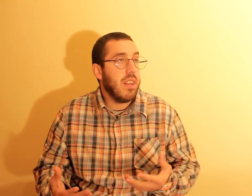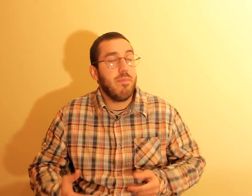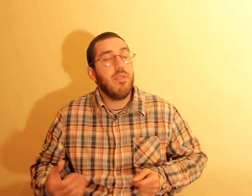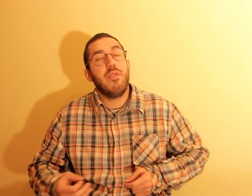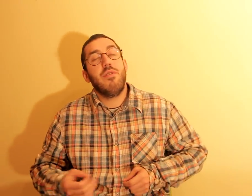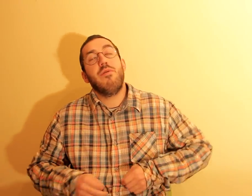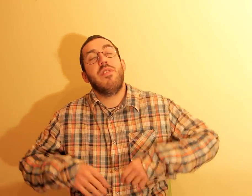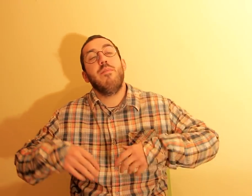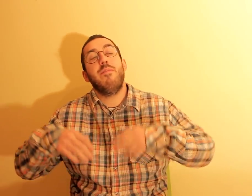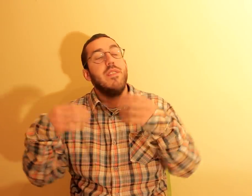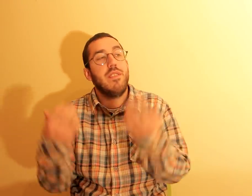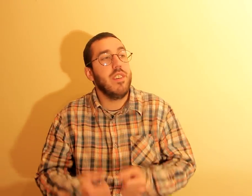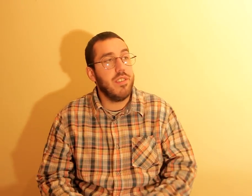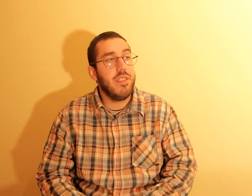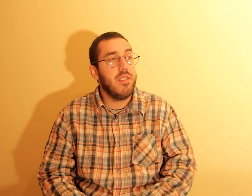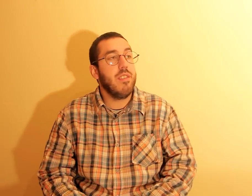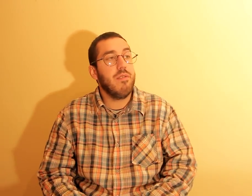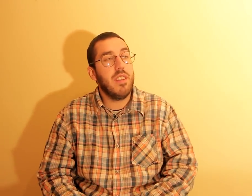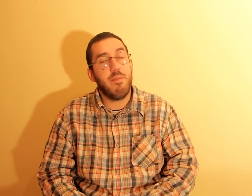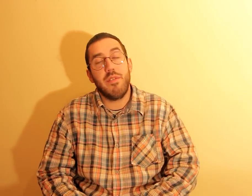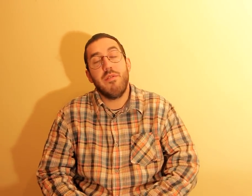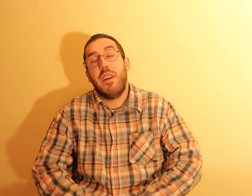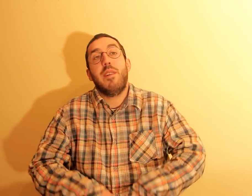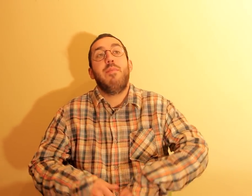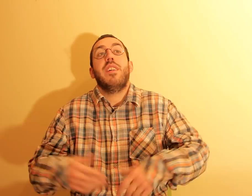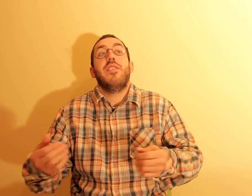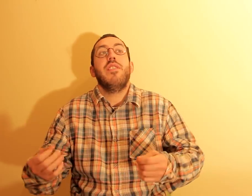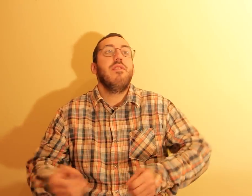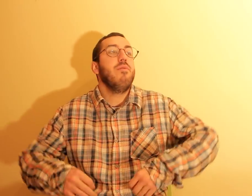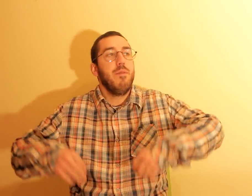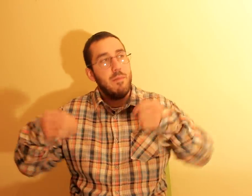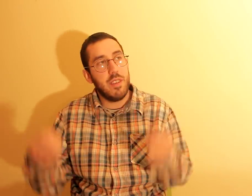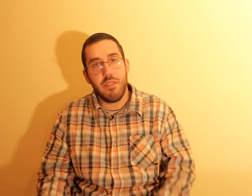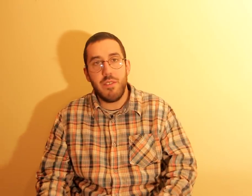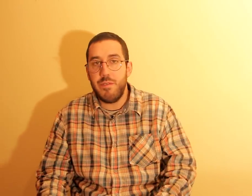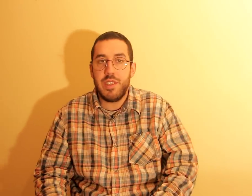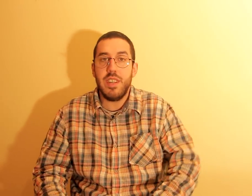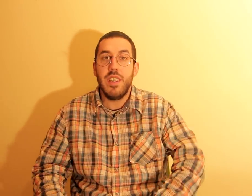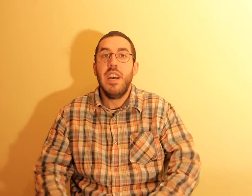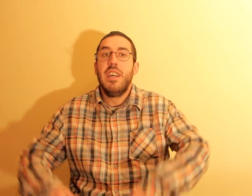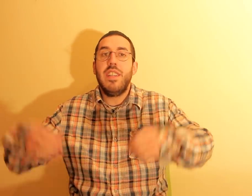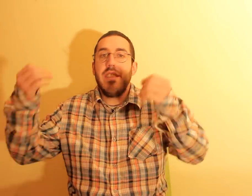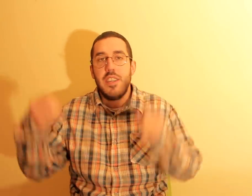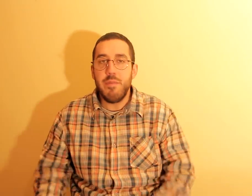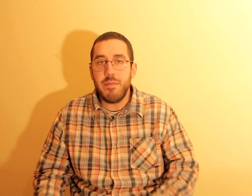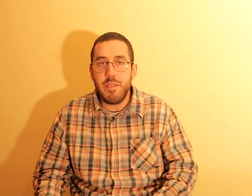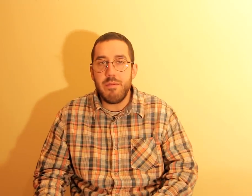e por isso que estou extremamente triste e desiludido porque não estava à espera que a gente no último episódio só fosse ter nem 10 mil views,